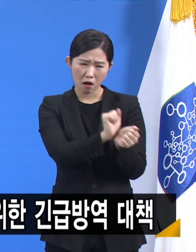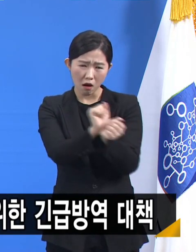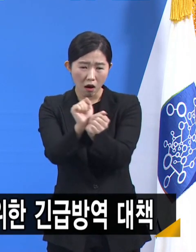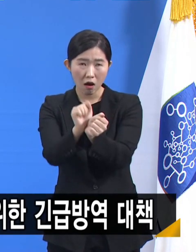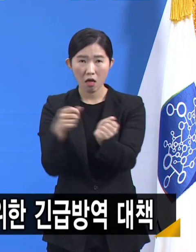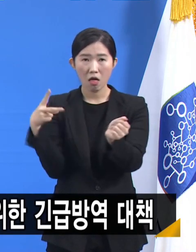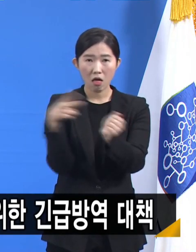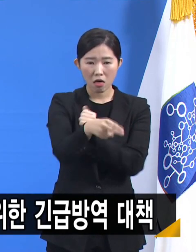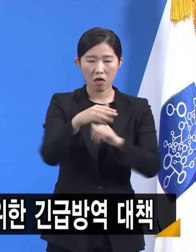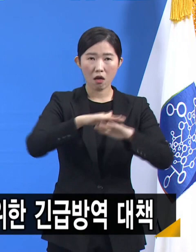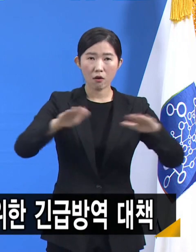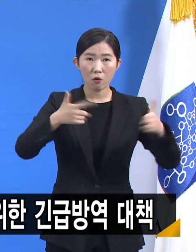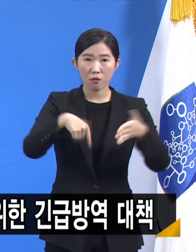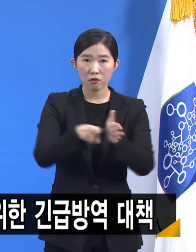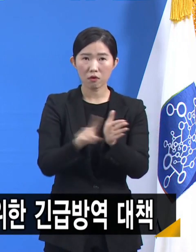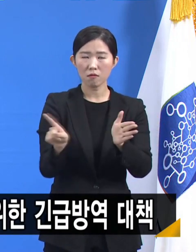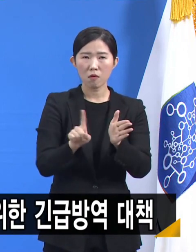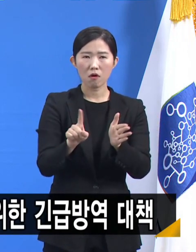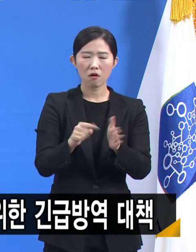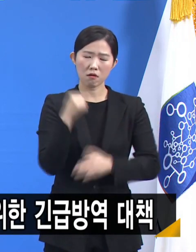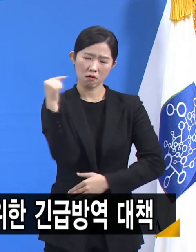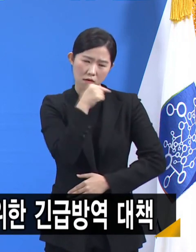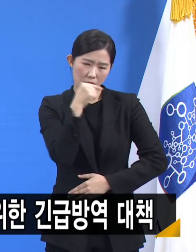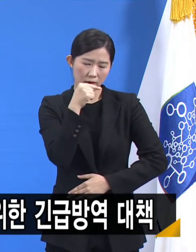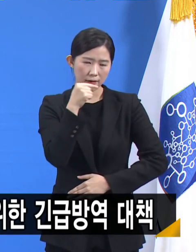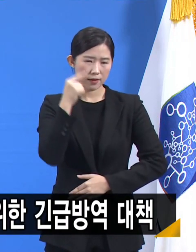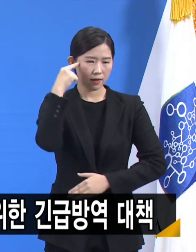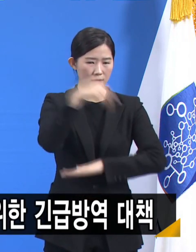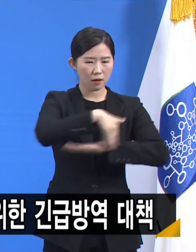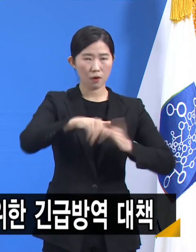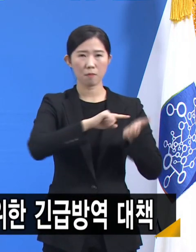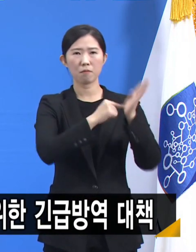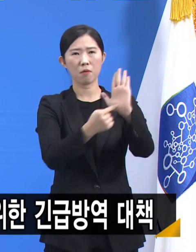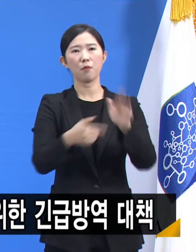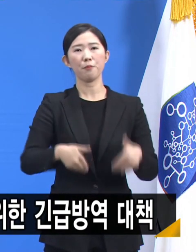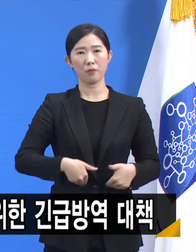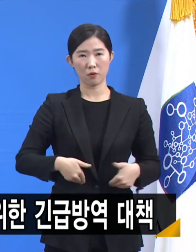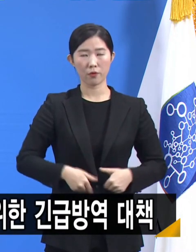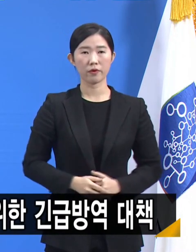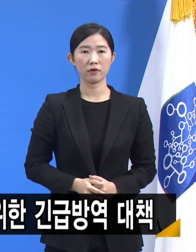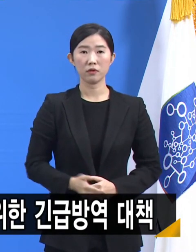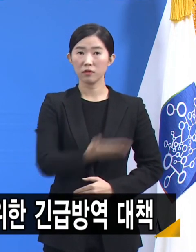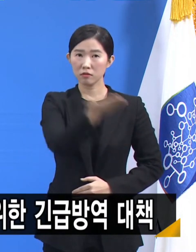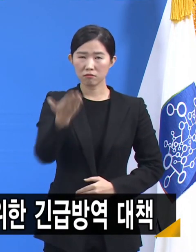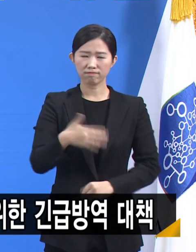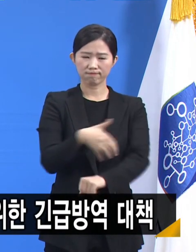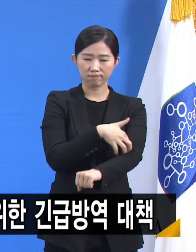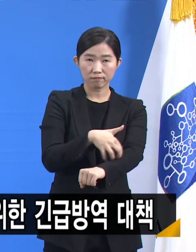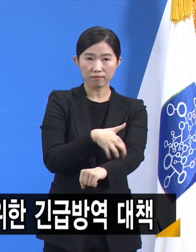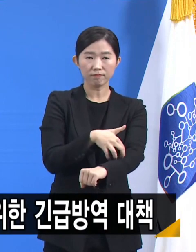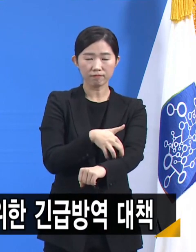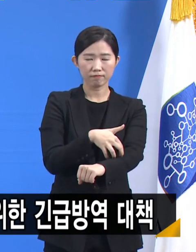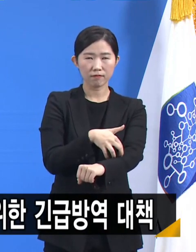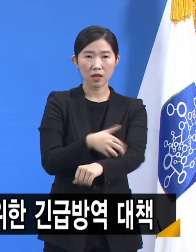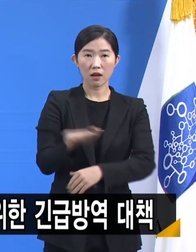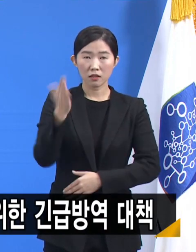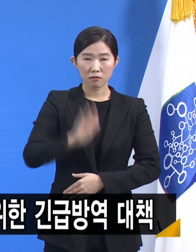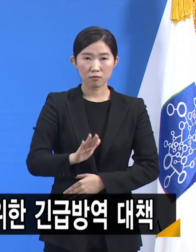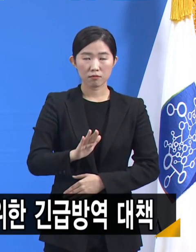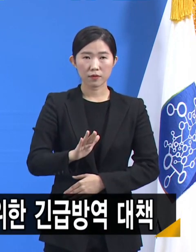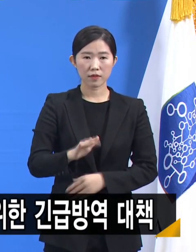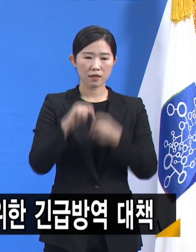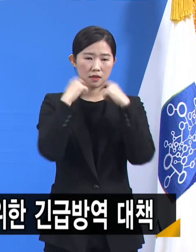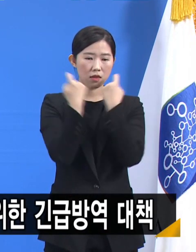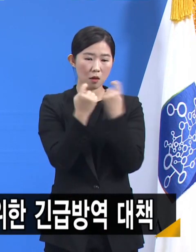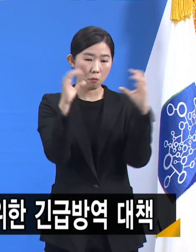위해서는 강도 높은 조치가 불가피합니다. 불편하시더라도 지역사회에서 사적 모임을